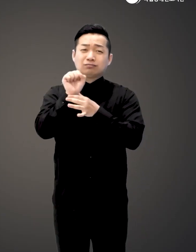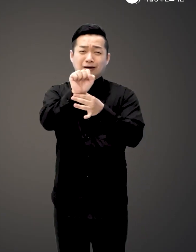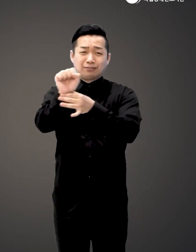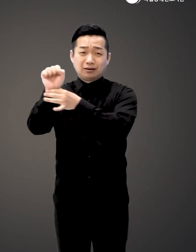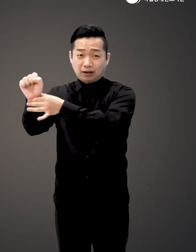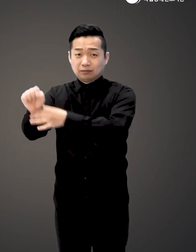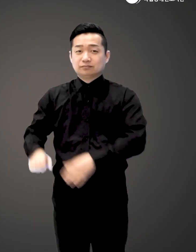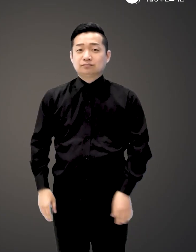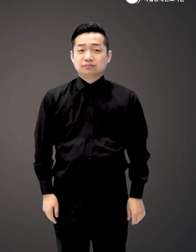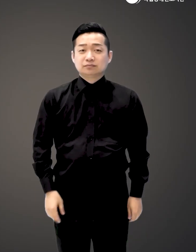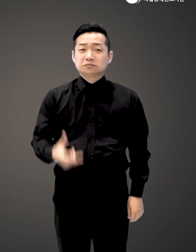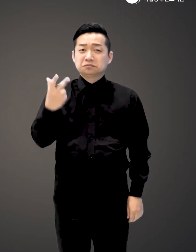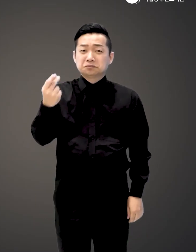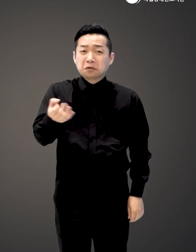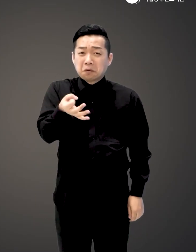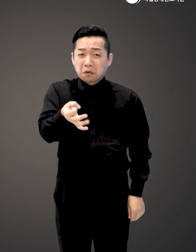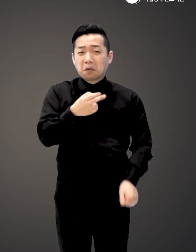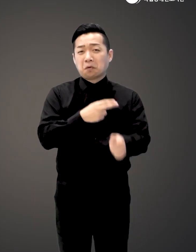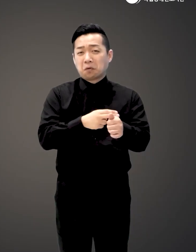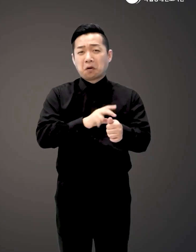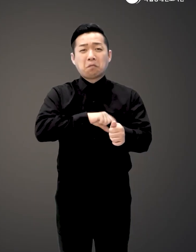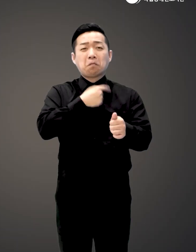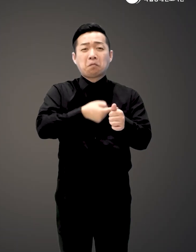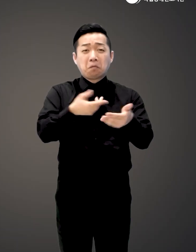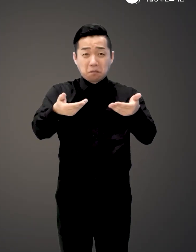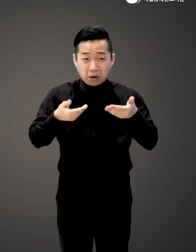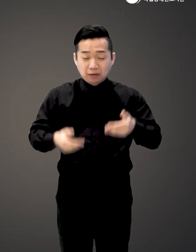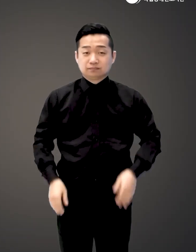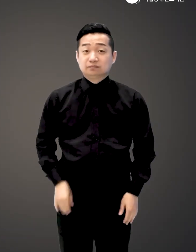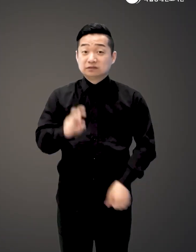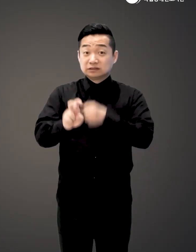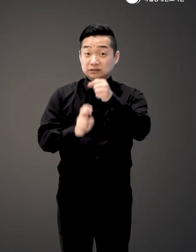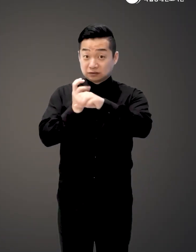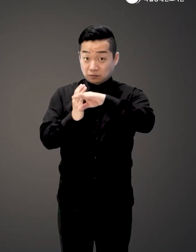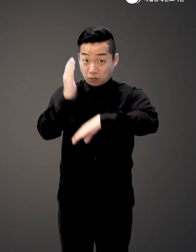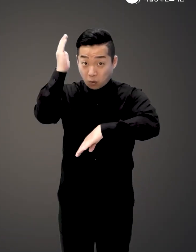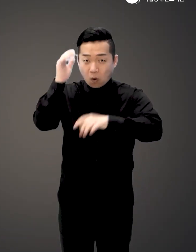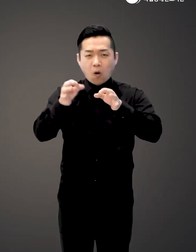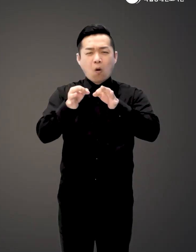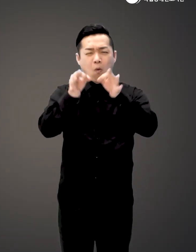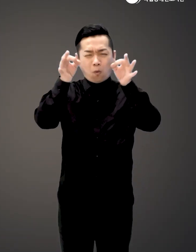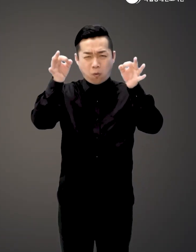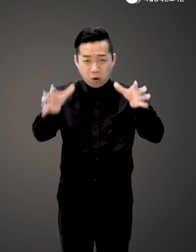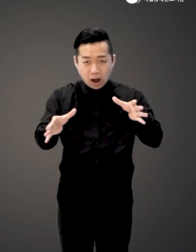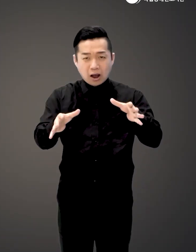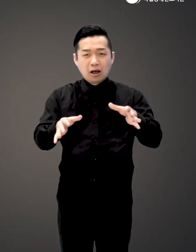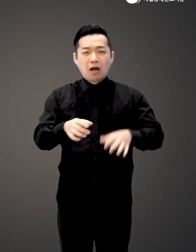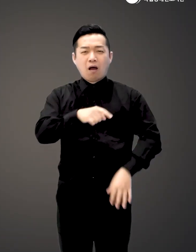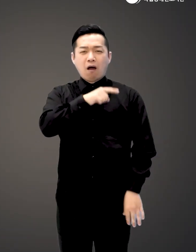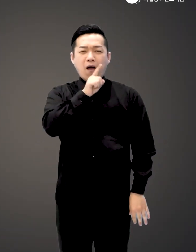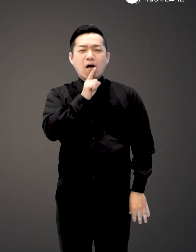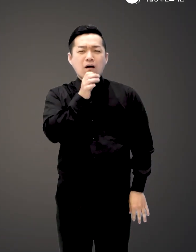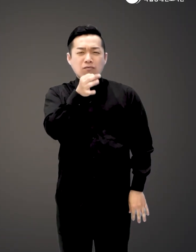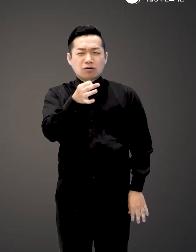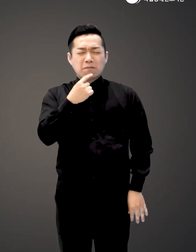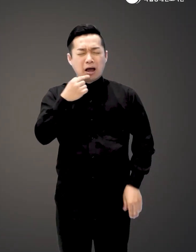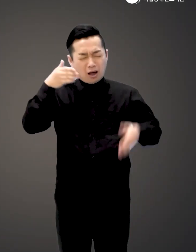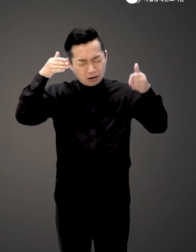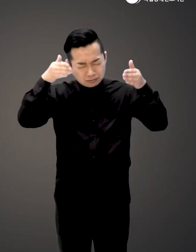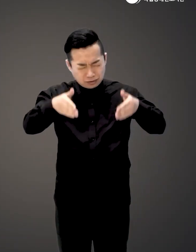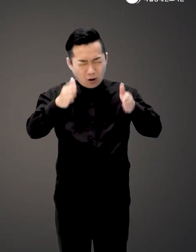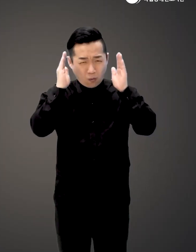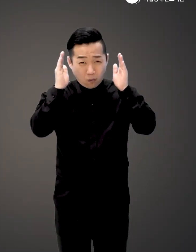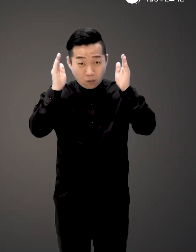미디어에 출연하며 똥꼬 의사라는 별명을 얻었는데요 20년이 넘는 시간 동안 오로지 학문만을 봤다는 그의 책에는